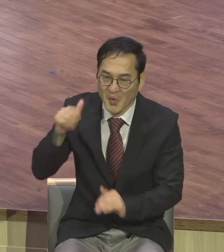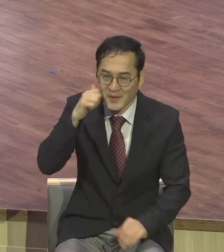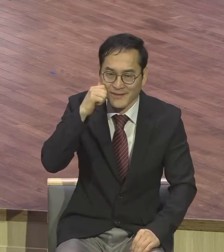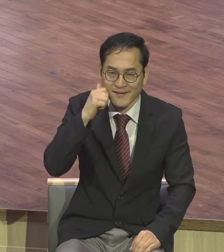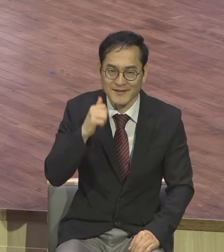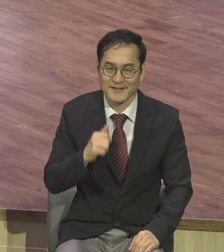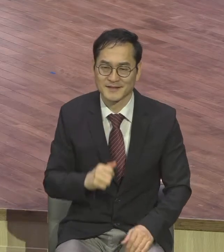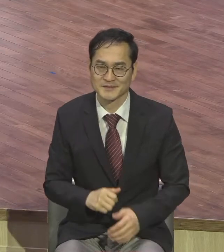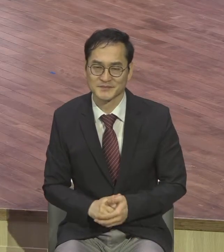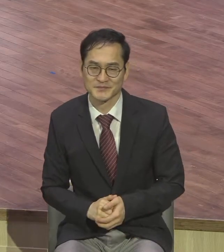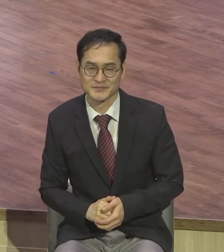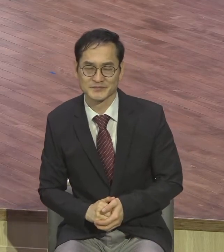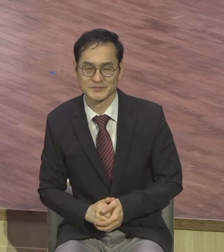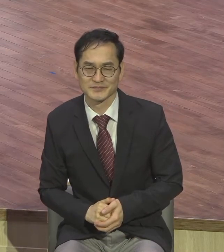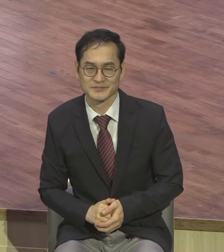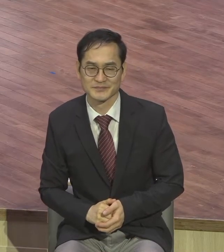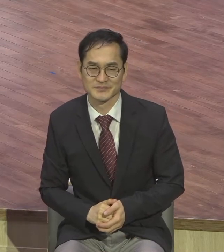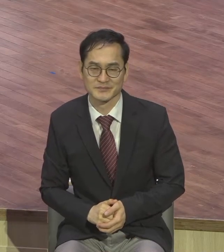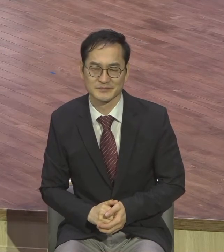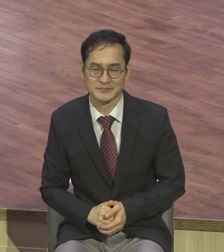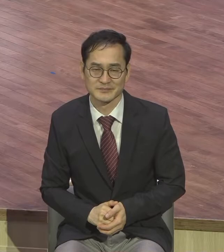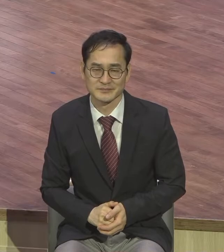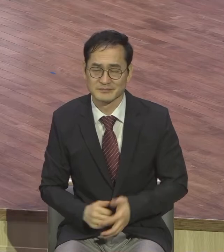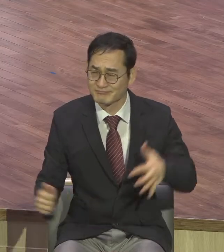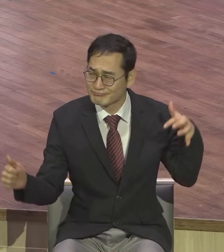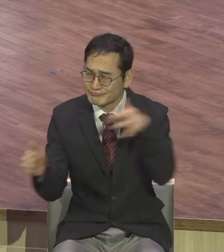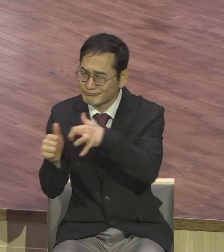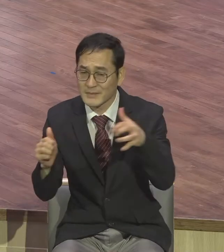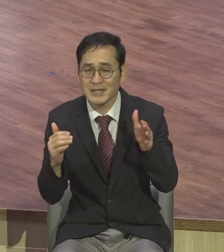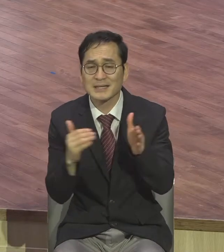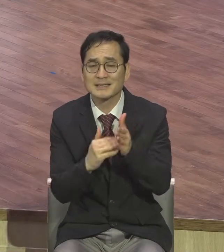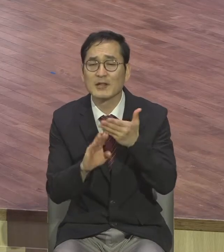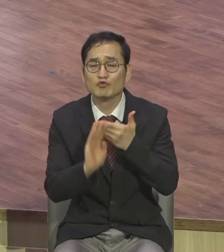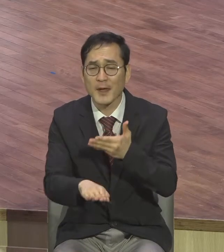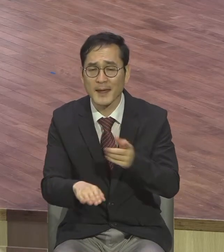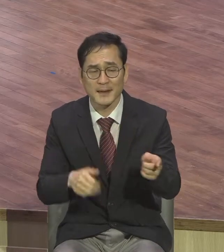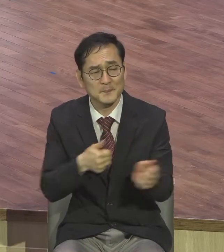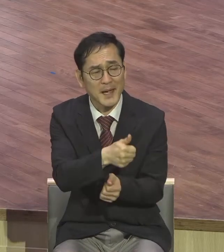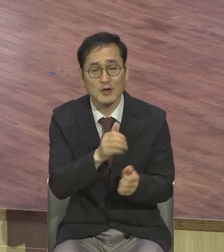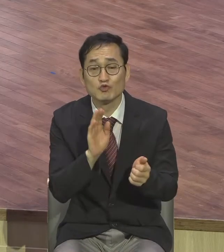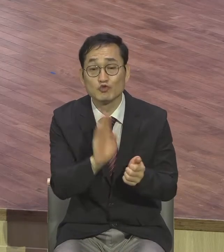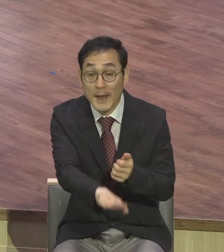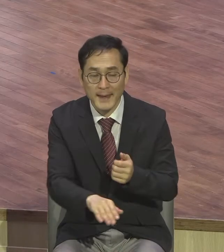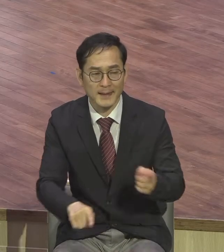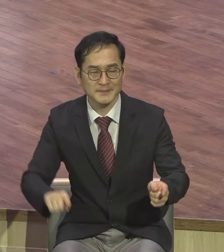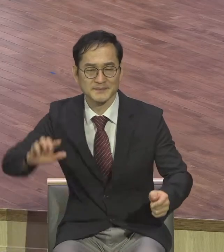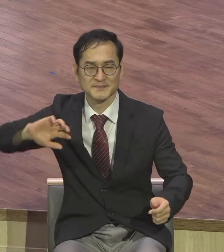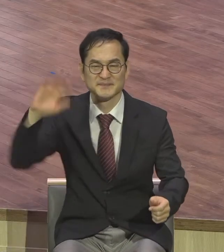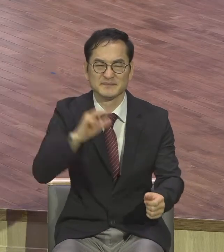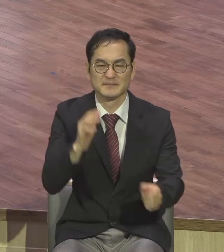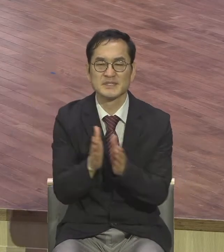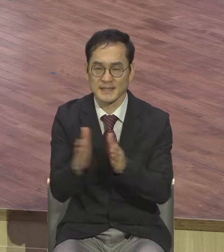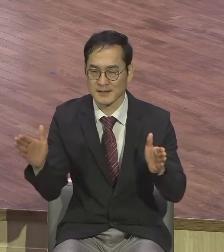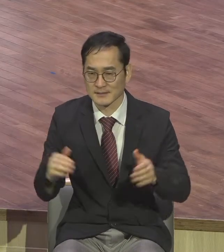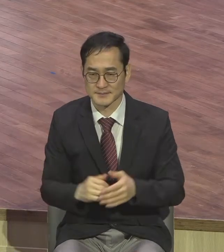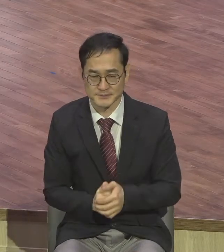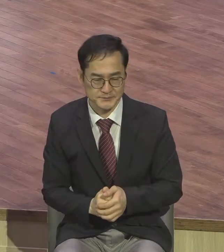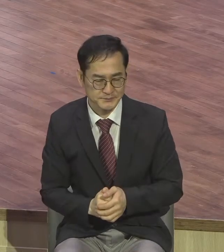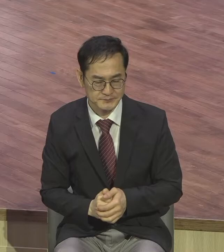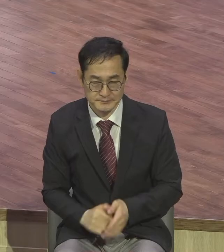지도자들의 공격이 끝나고 예수님께서 이들은 이제는 꾸짖기 시작합니다. 꾸짖는 내용이 이제 본문에 쭉 나옵니다.